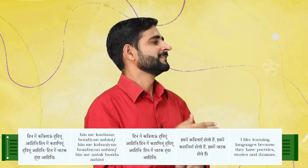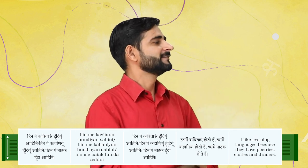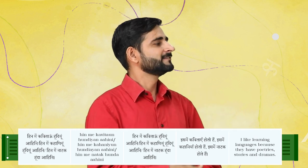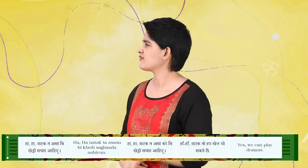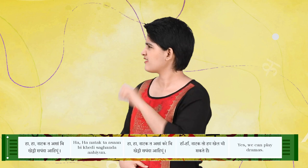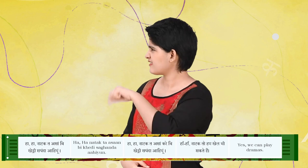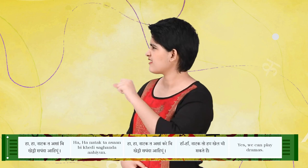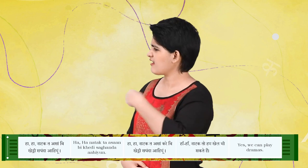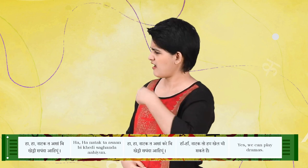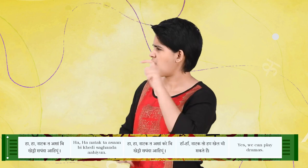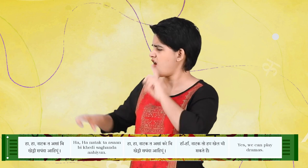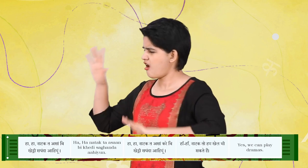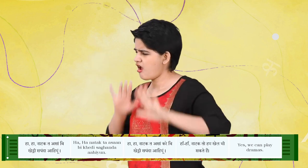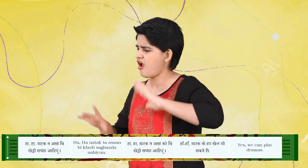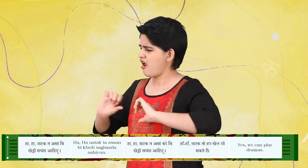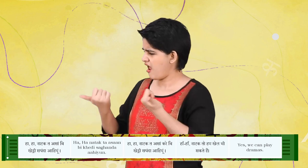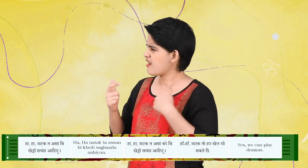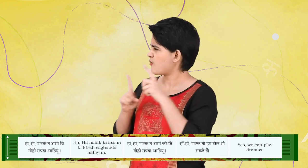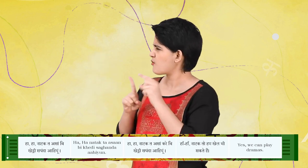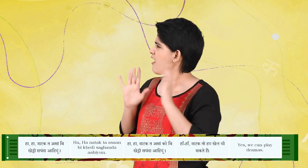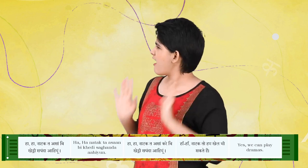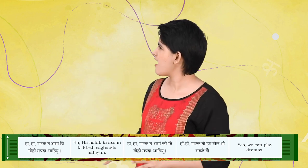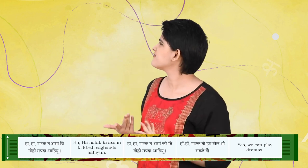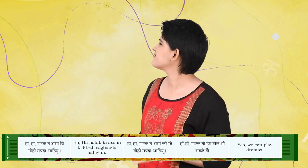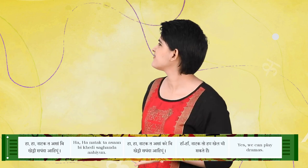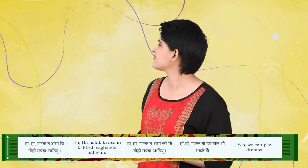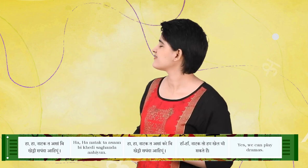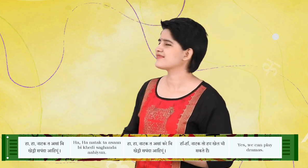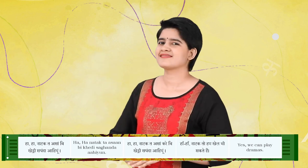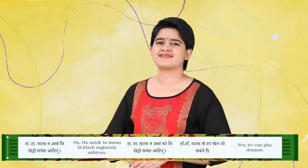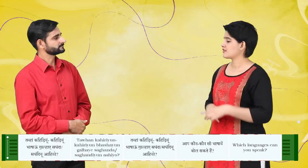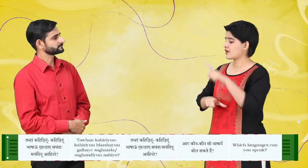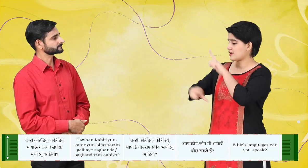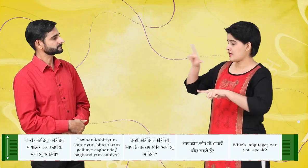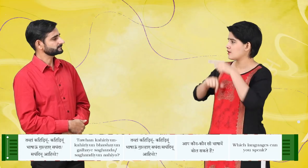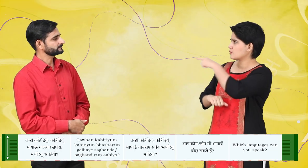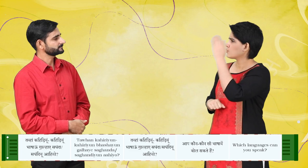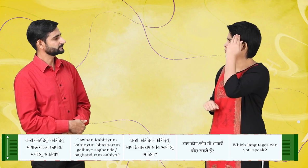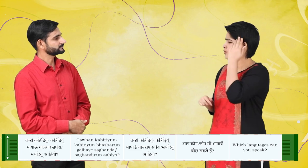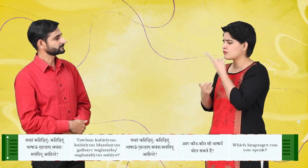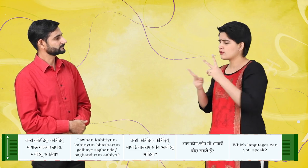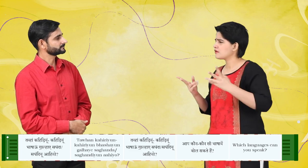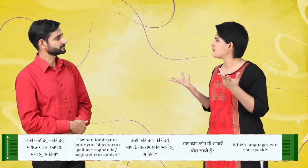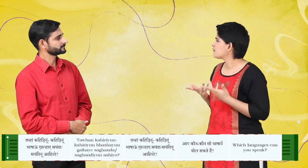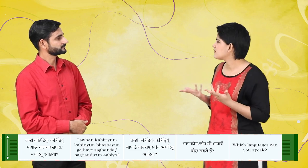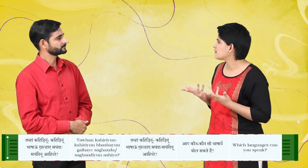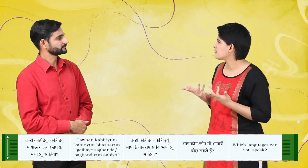हाँ हाँ, नाटक त असाब खेड़े सगंदा आहियों तवां केडियों केडियों भाशाओं गलहाए